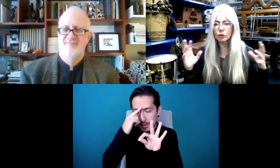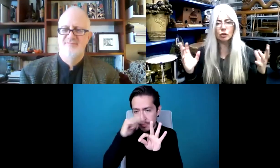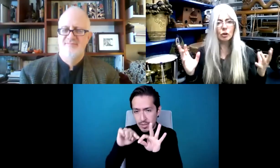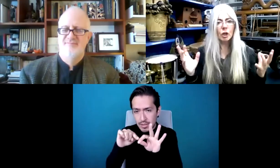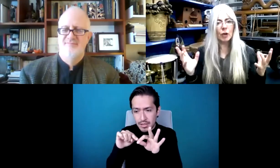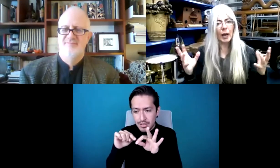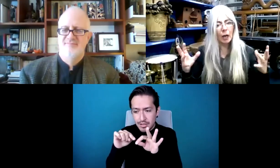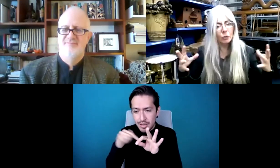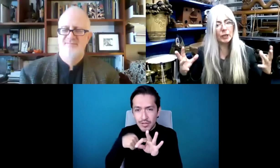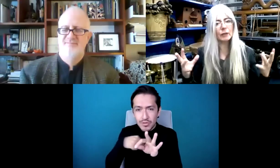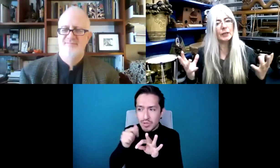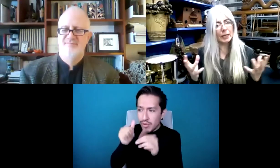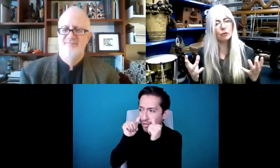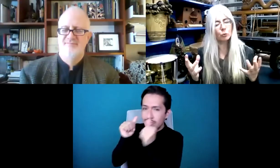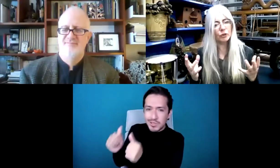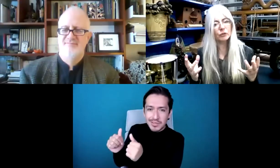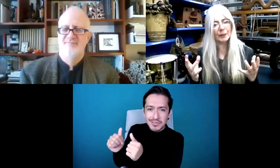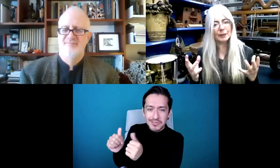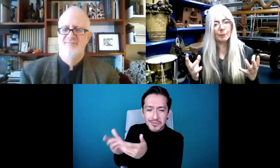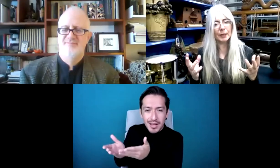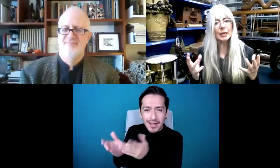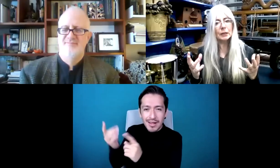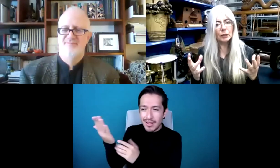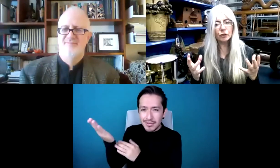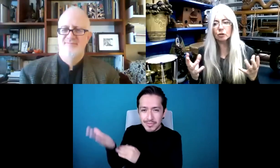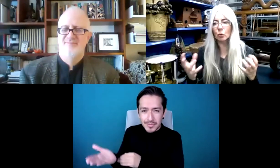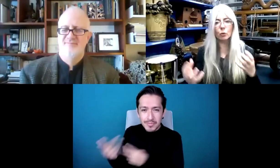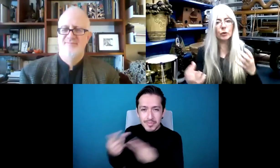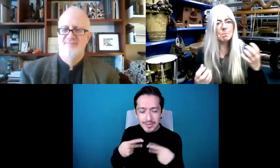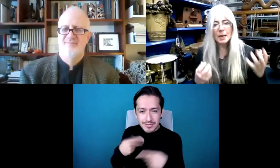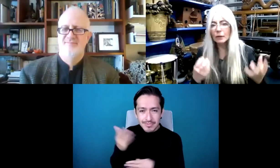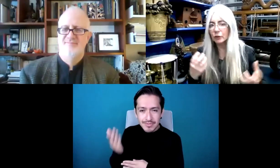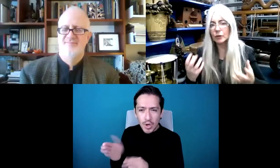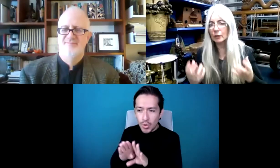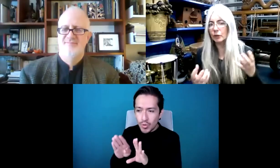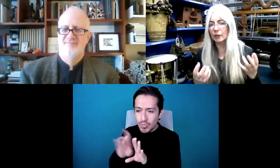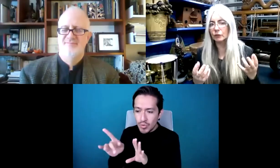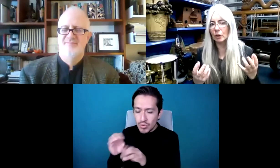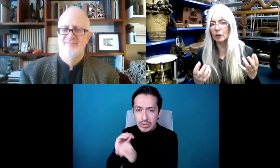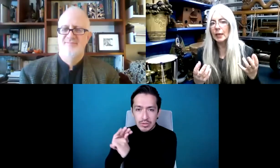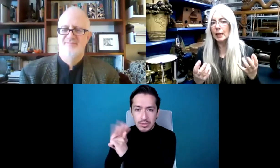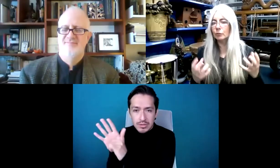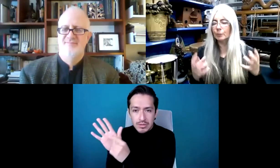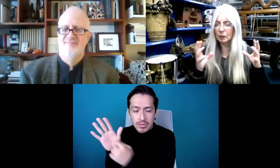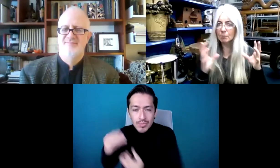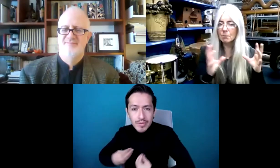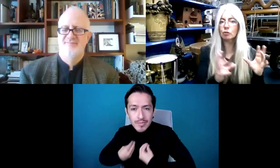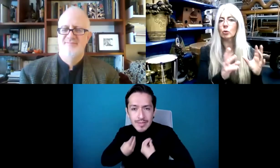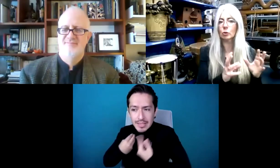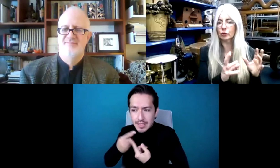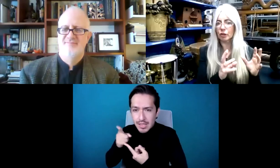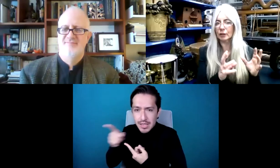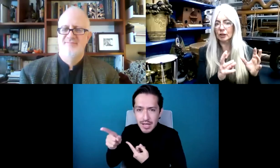Porque hemos escuchado sus historias, hemos escuchado de cómo han enfrentado la pandemia y todas las cosas